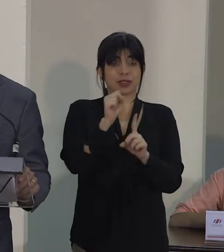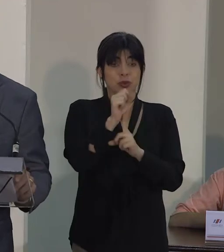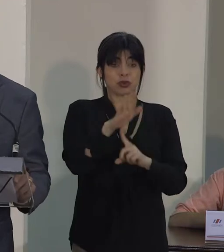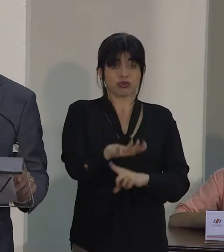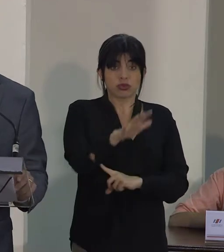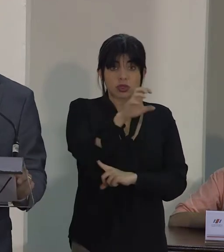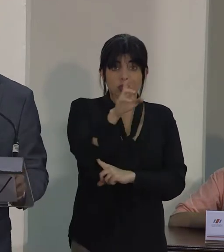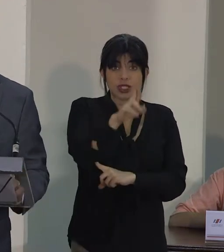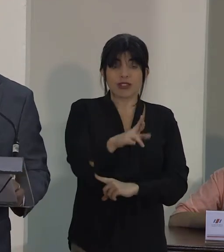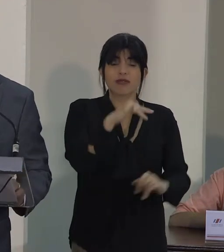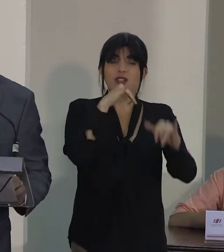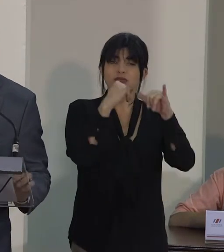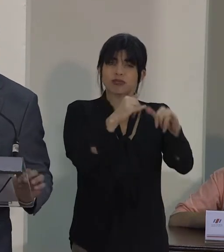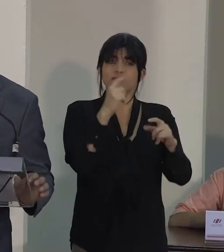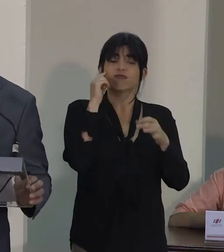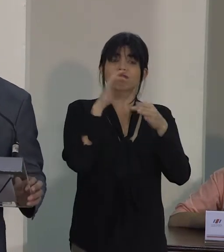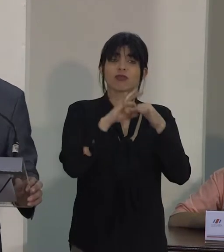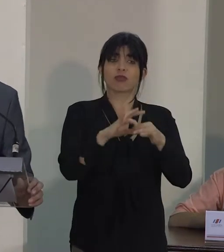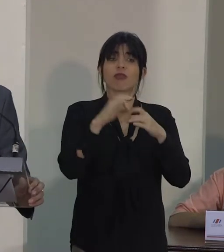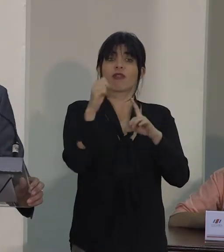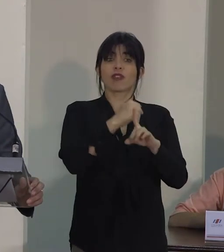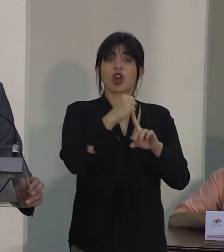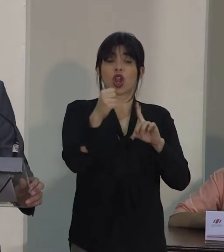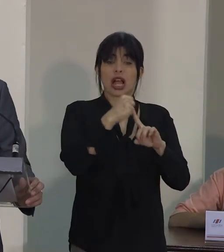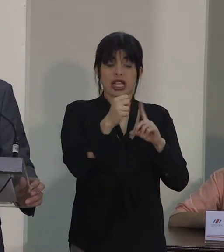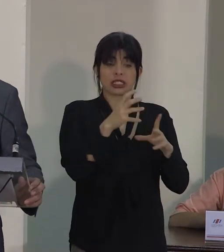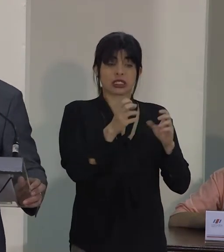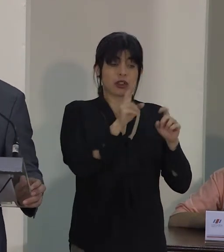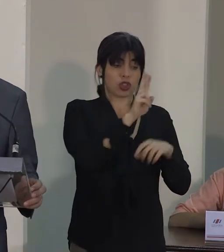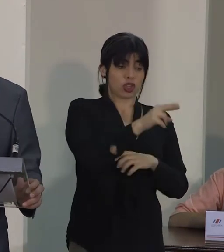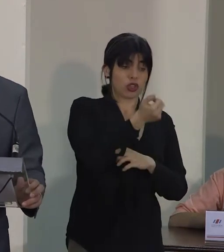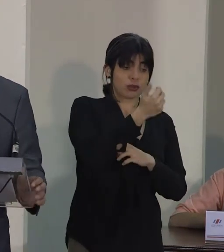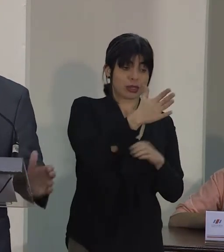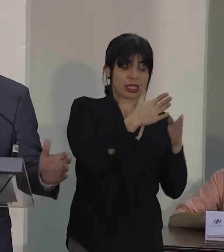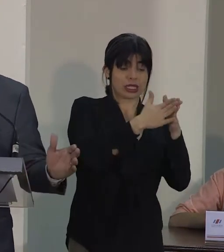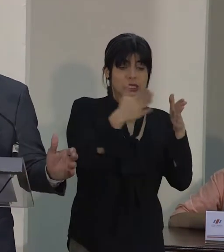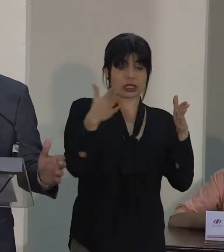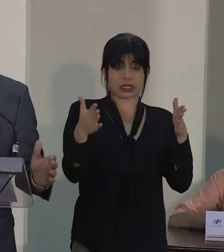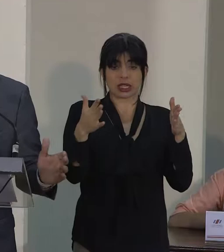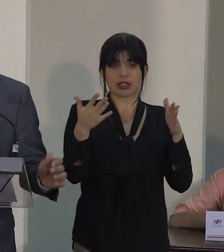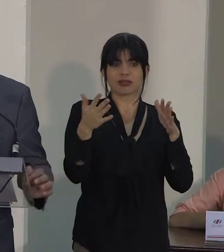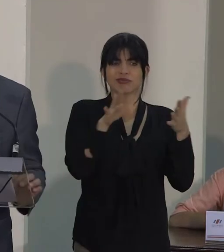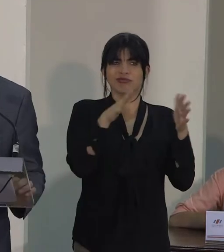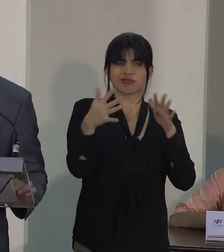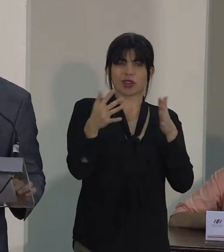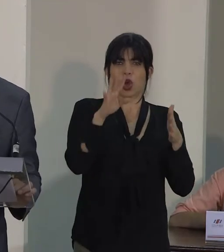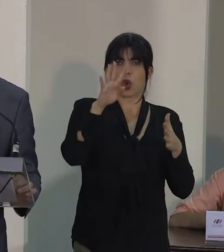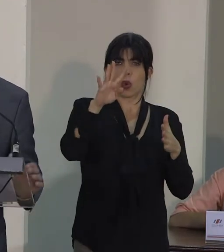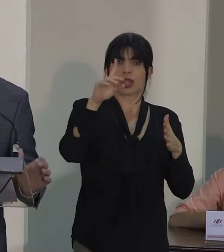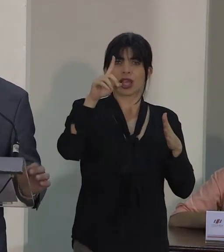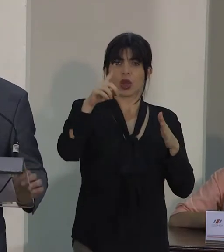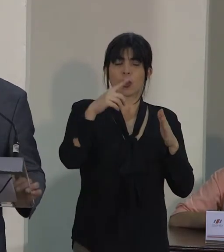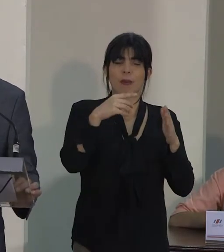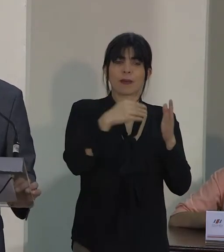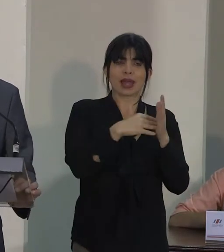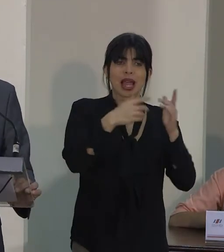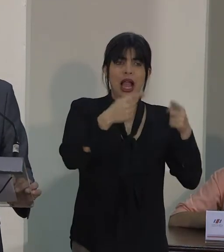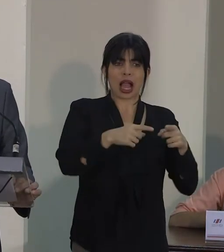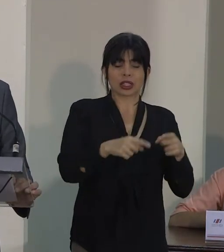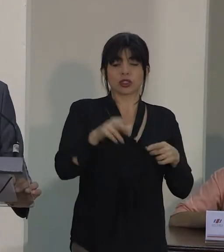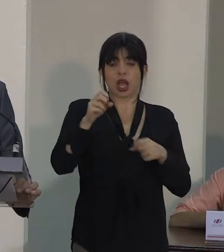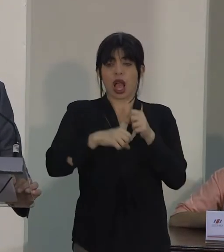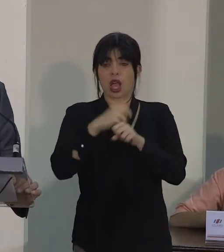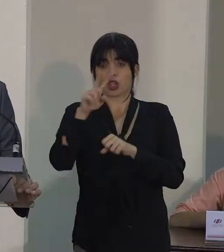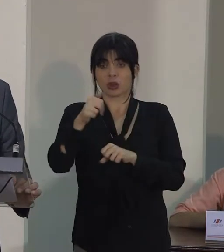Rica, las denuncias de violencia recibidas entre 2015, unos 41.000 casos y en el 2016,